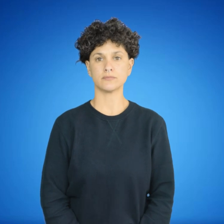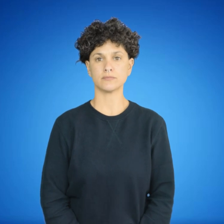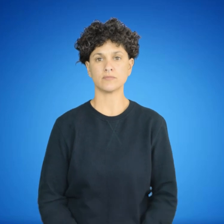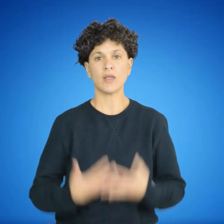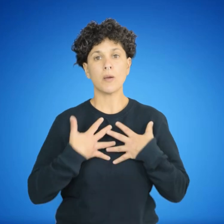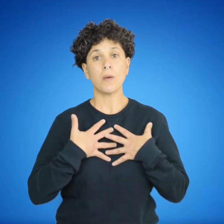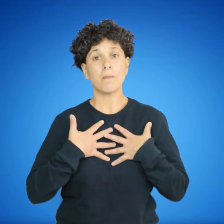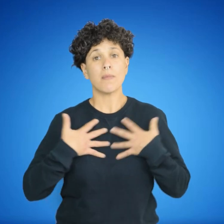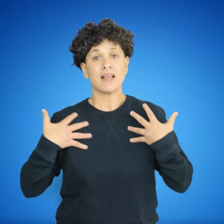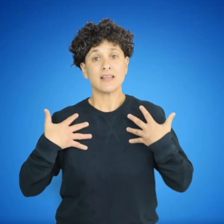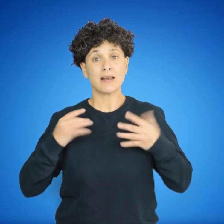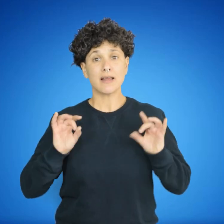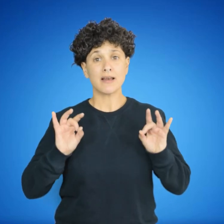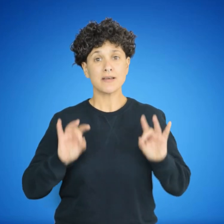Los naturales y no necesarios,